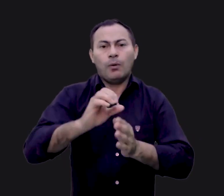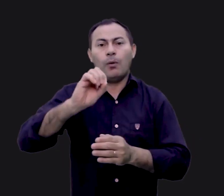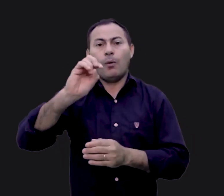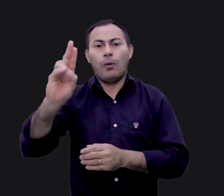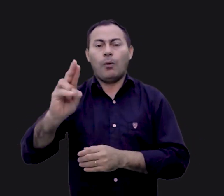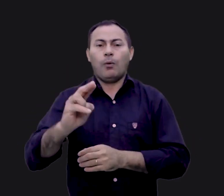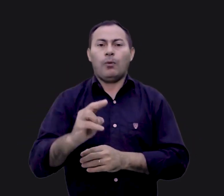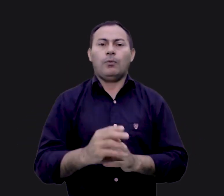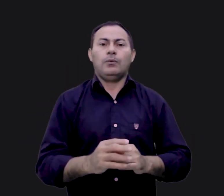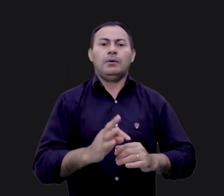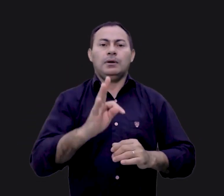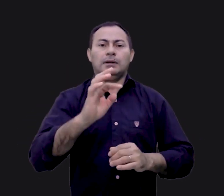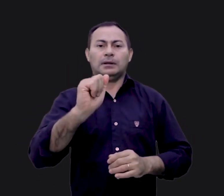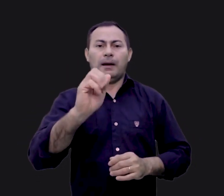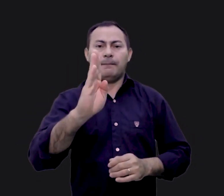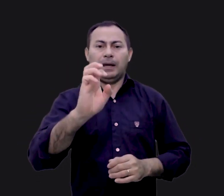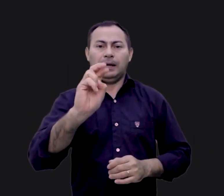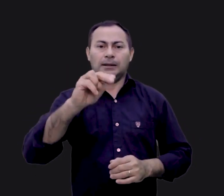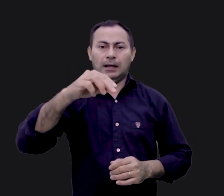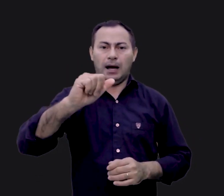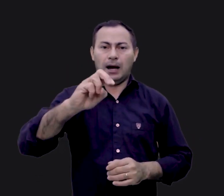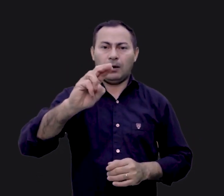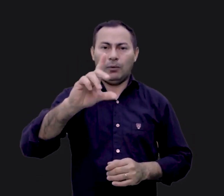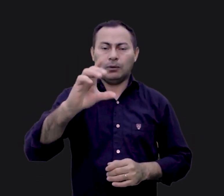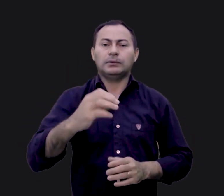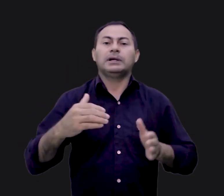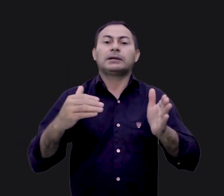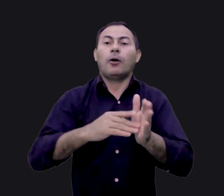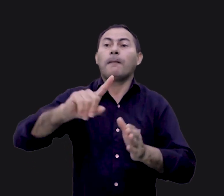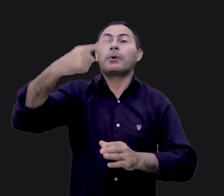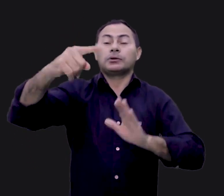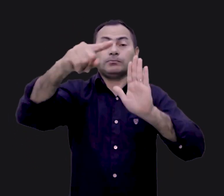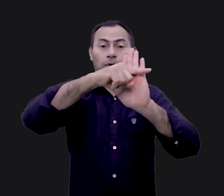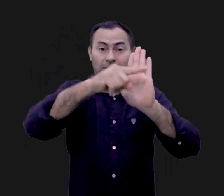ou o tabernáculo. Até o nosso próximo programa, então.